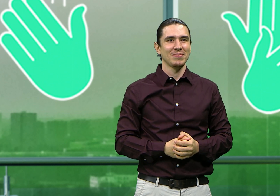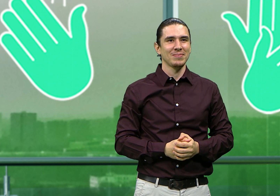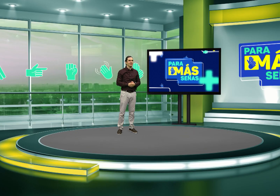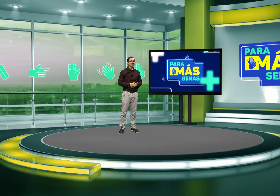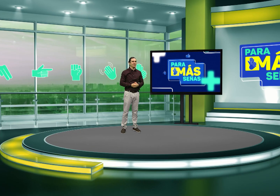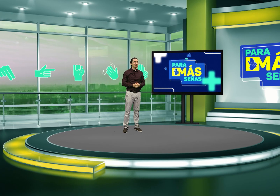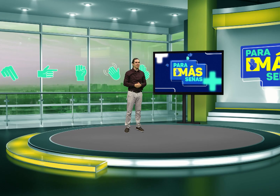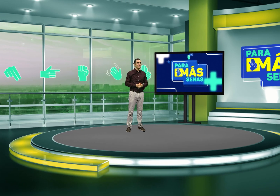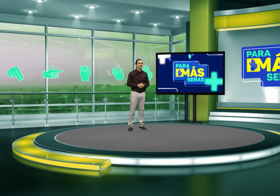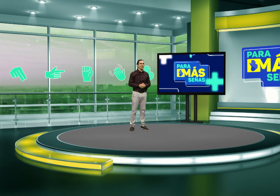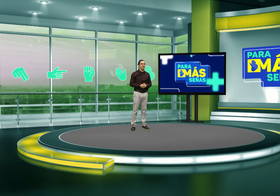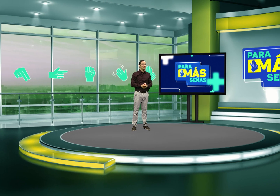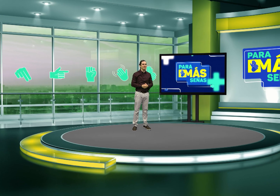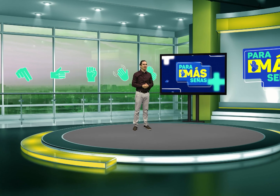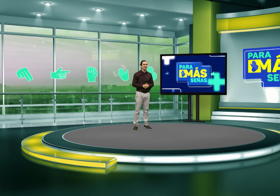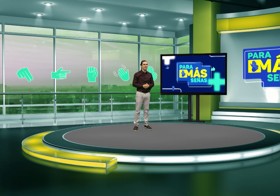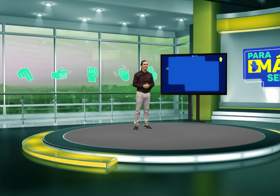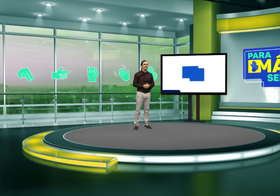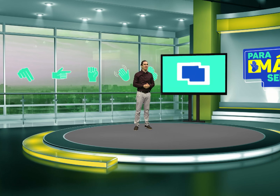Hasta pronto.